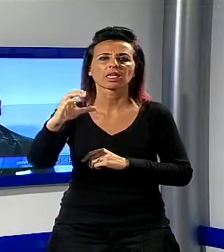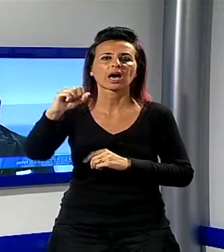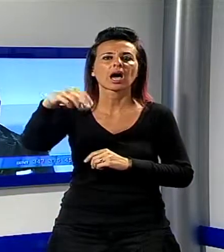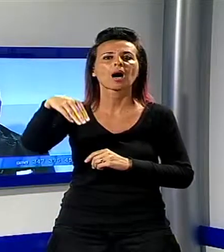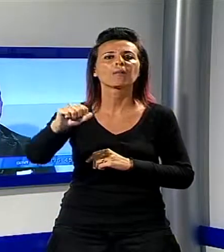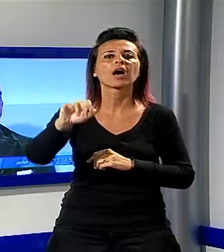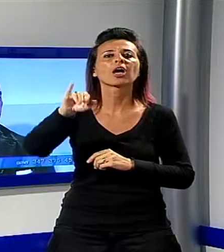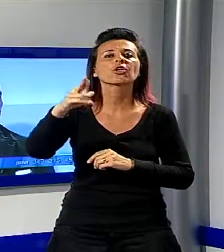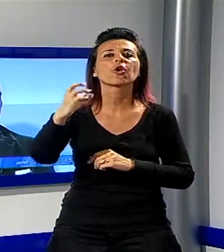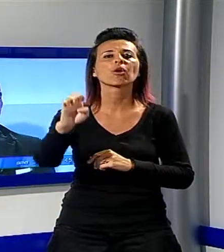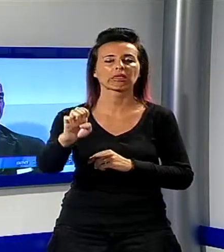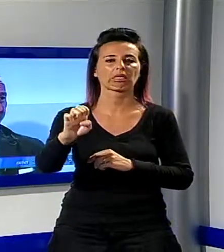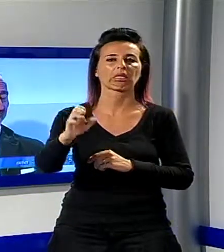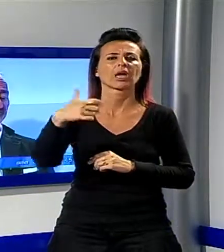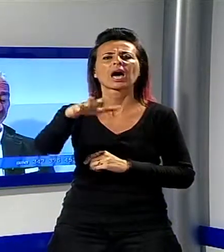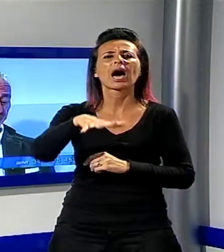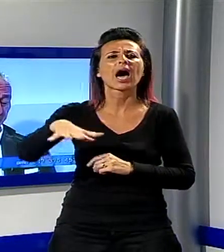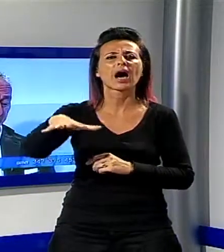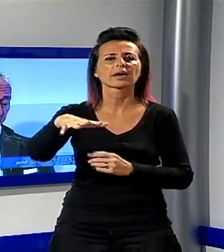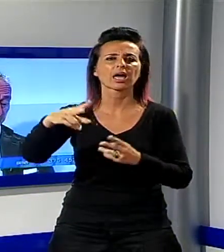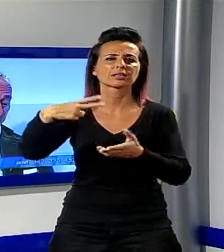fa il festival, nell'area Bussola Domani,